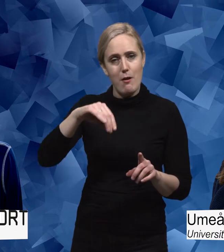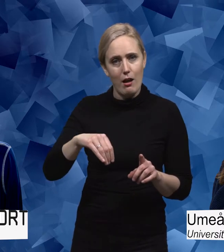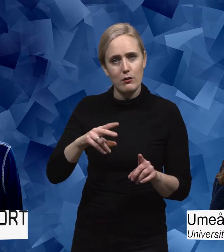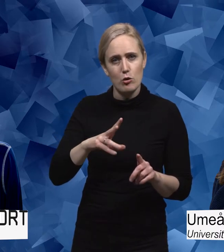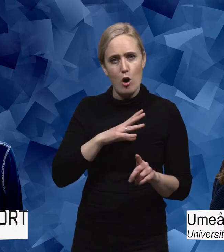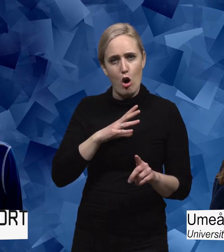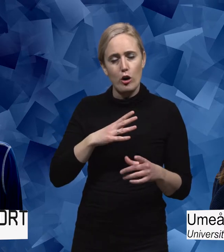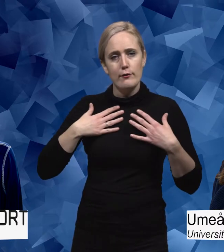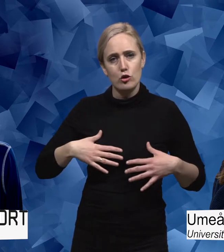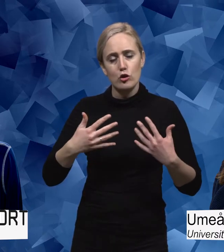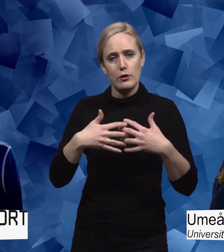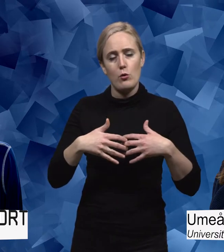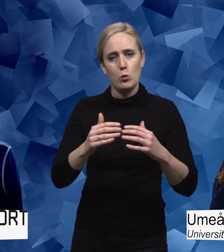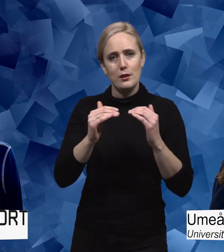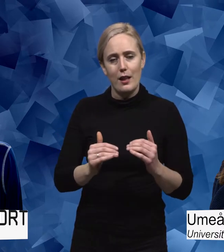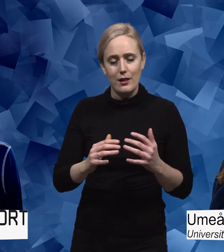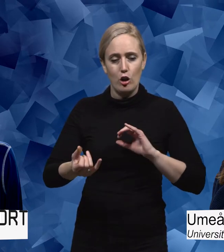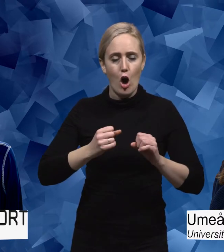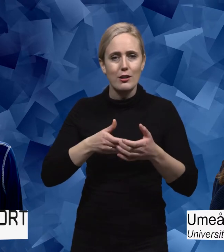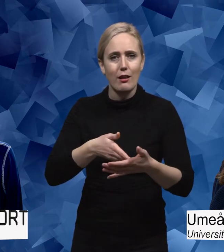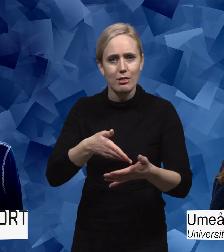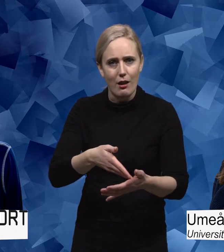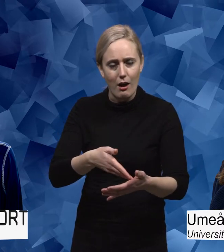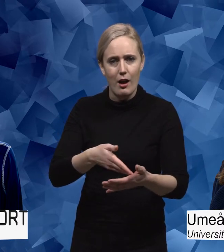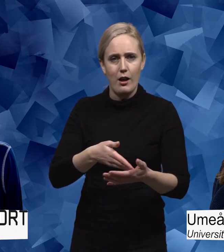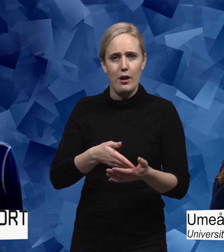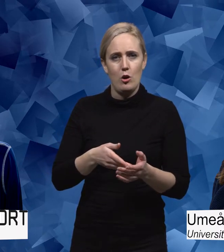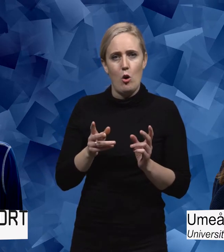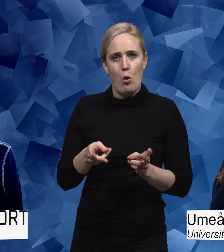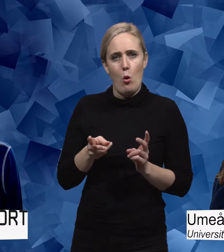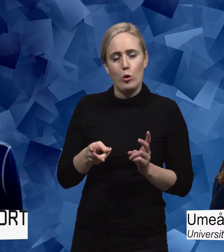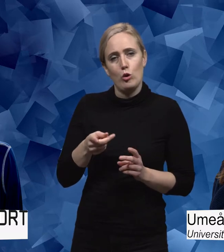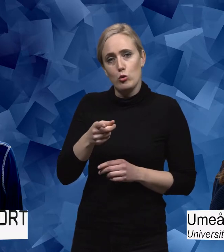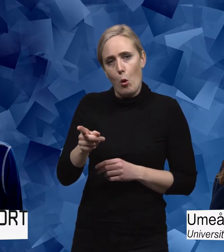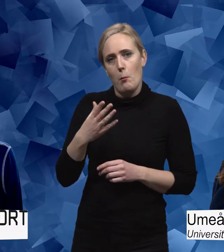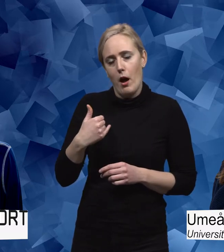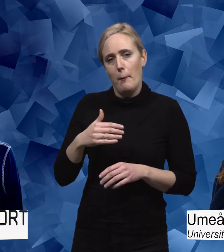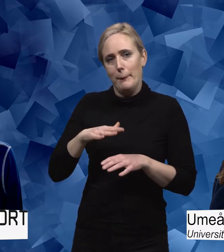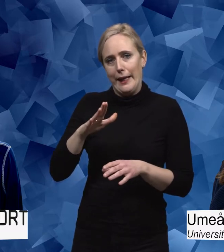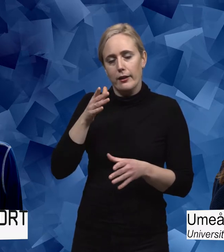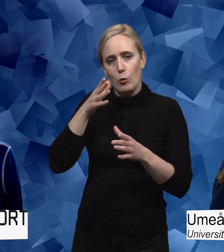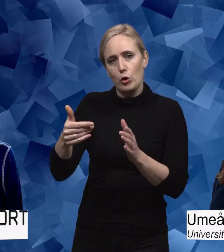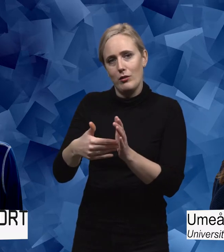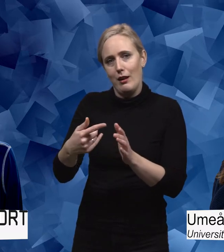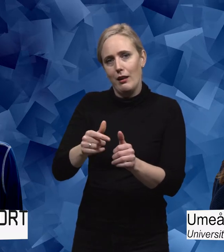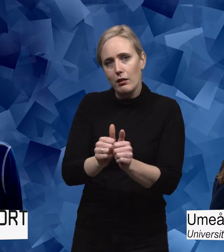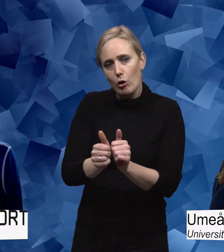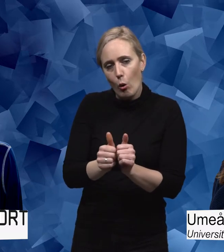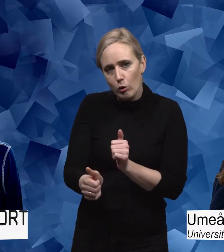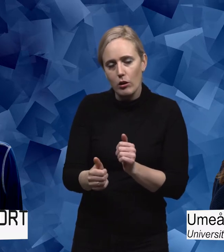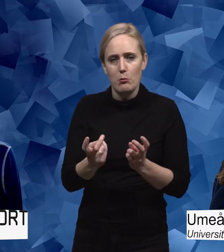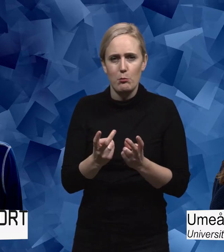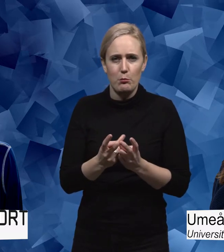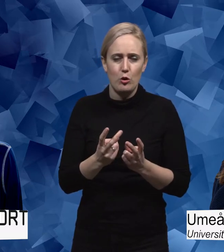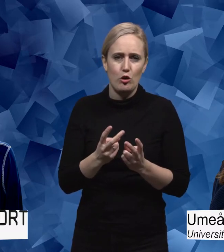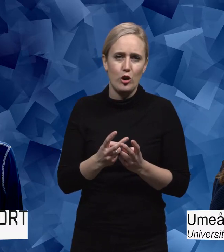funktionsnedsättningar, som har ett rörelsehinder och som också är tänkbara för ett idrottssammanhang om vi tittar just på den målgruppen. Så att